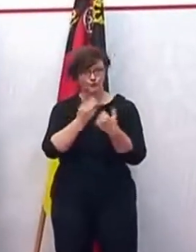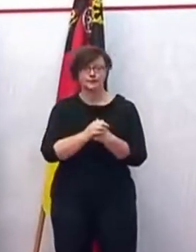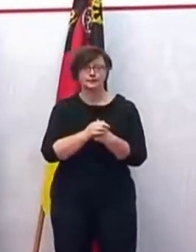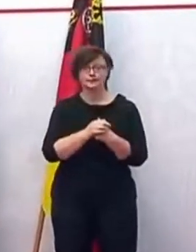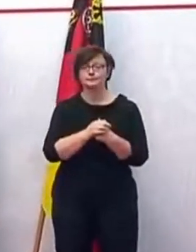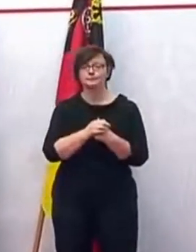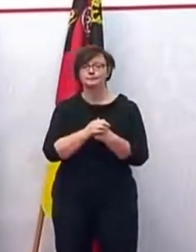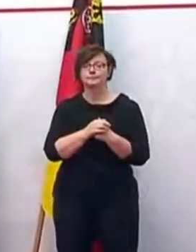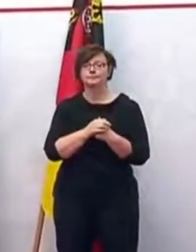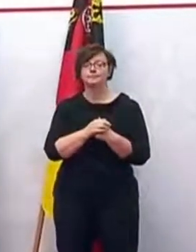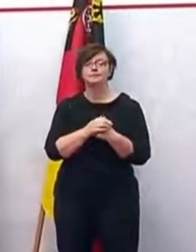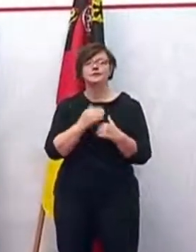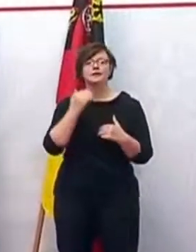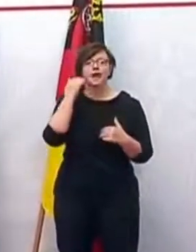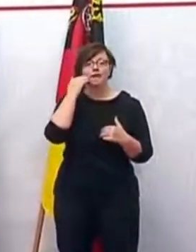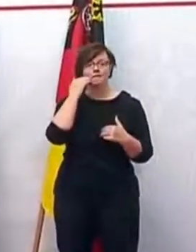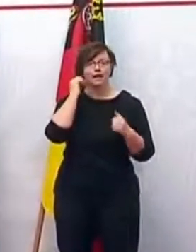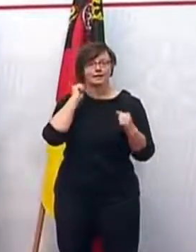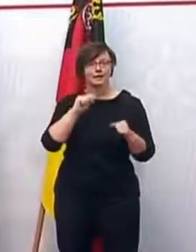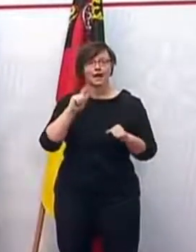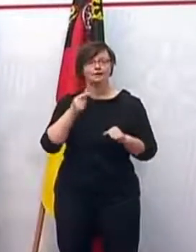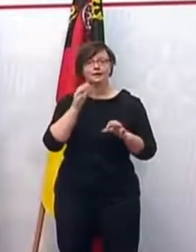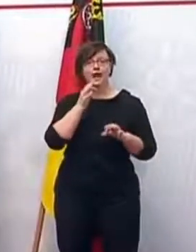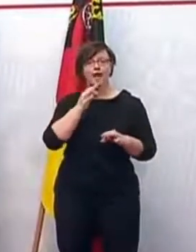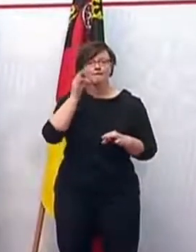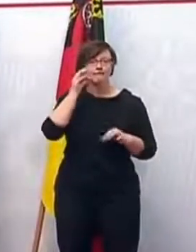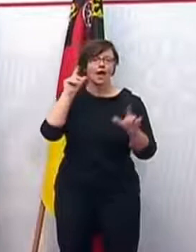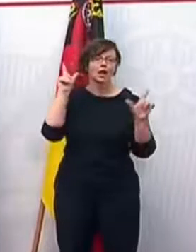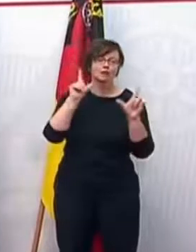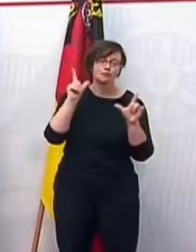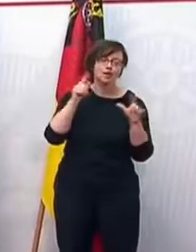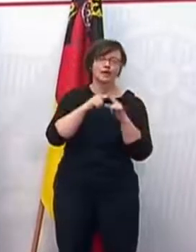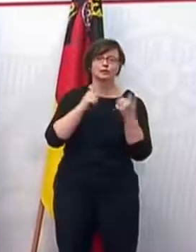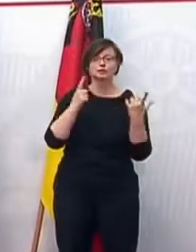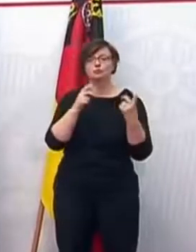können wieder Weinfeste und Kirmes stattfinden?